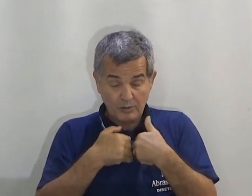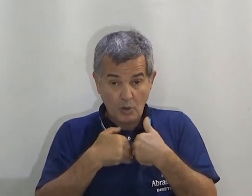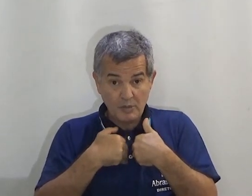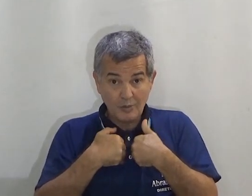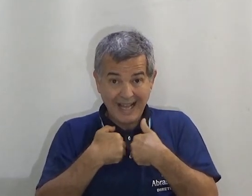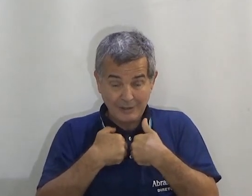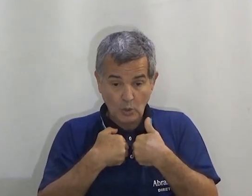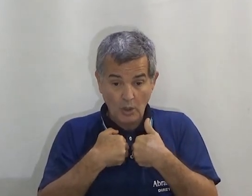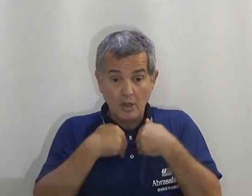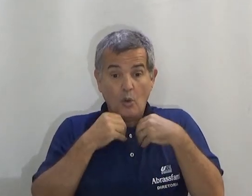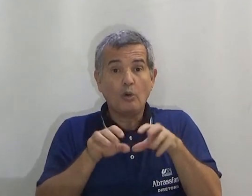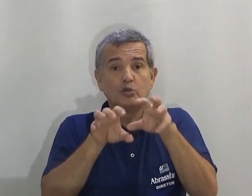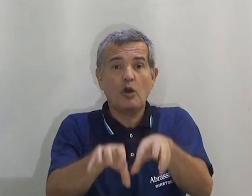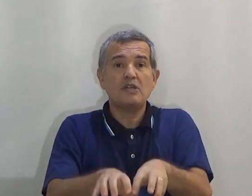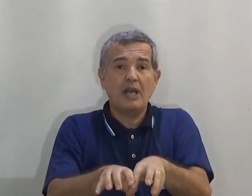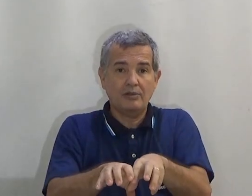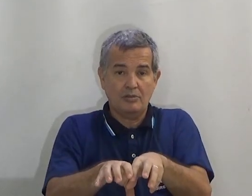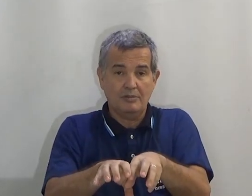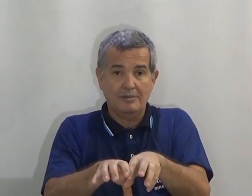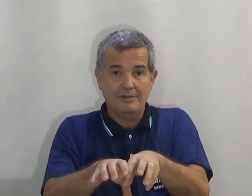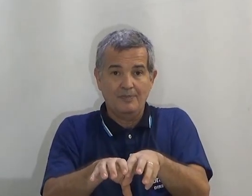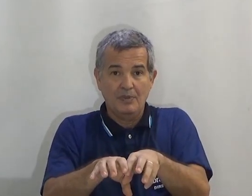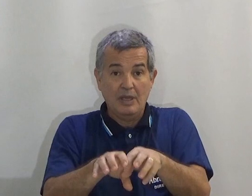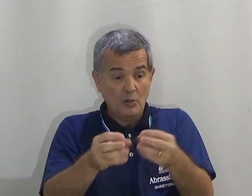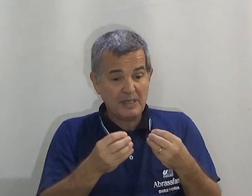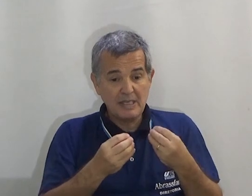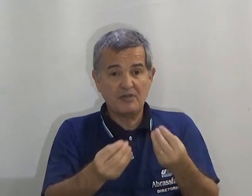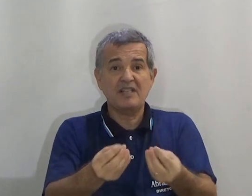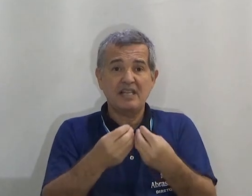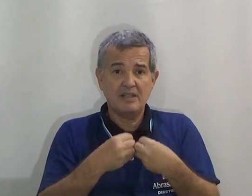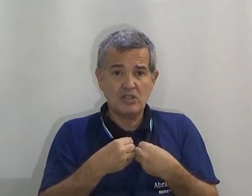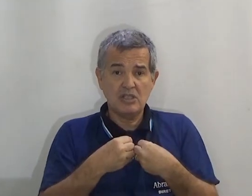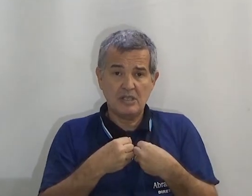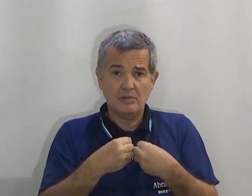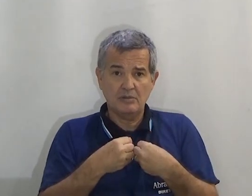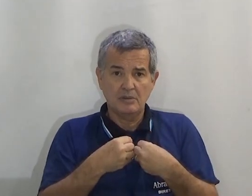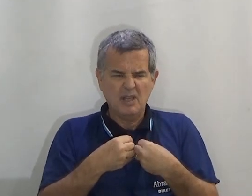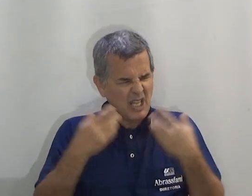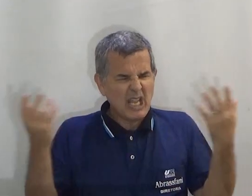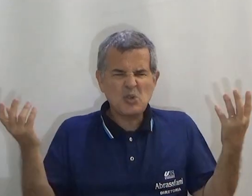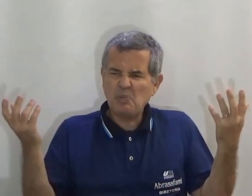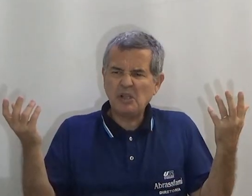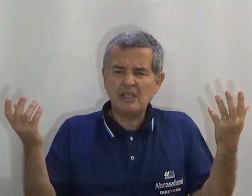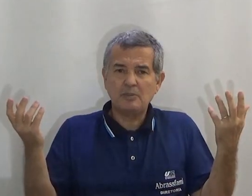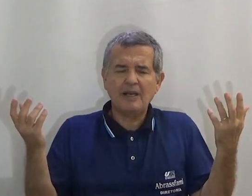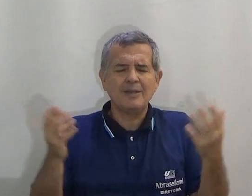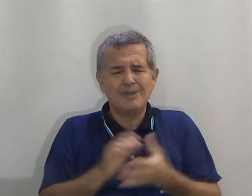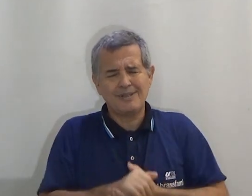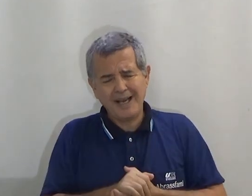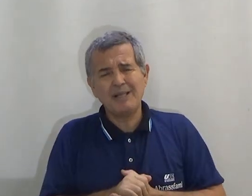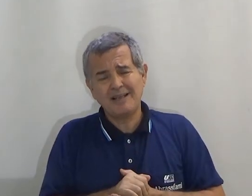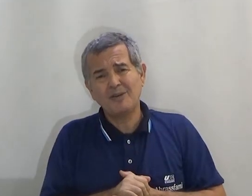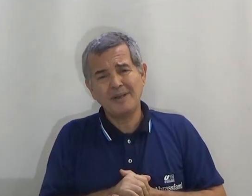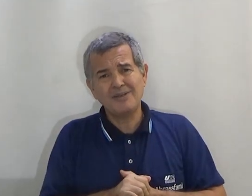Referencial do ouvido. Do narrador. Ou do objeto. Eu preciso fazer essa distinção. E isso é importante para